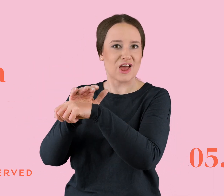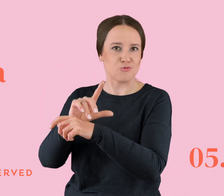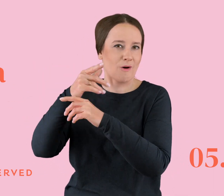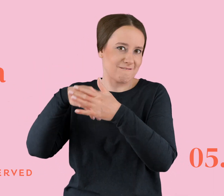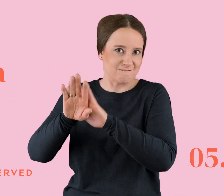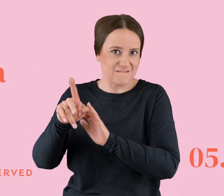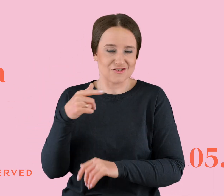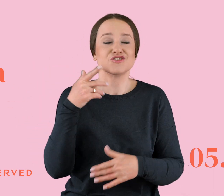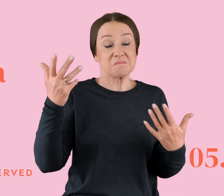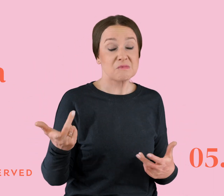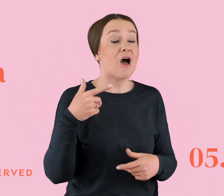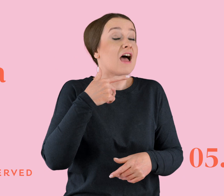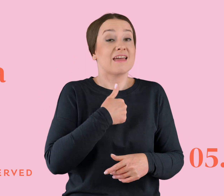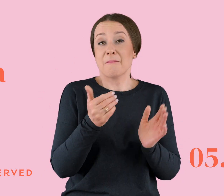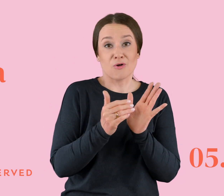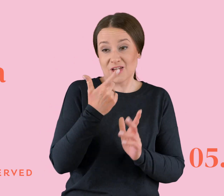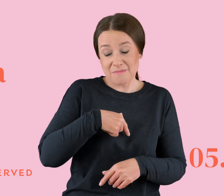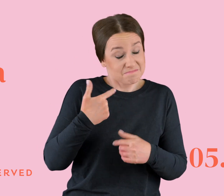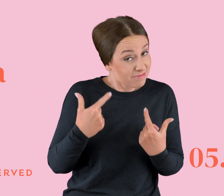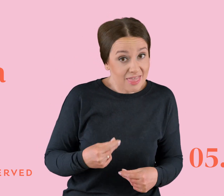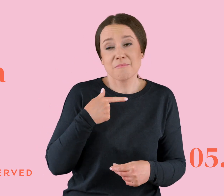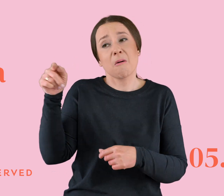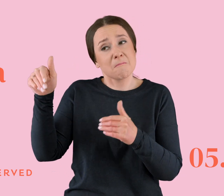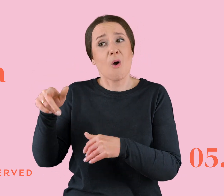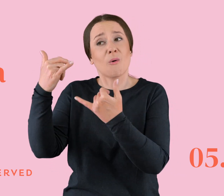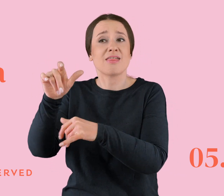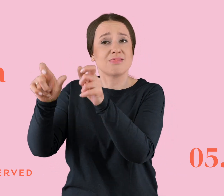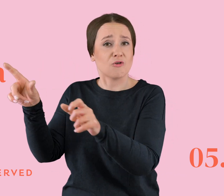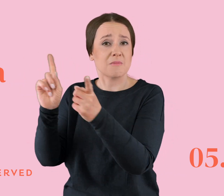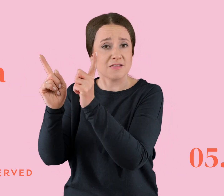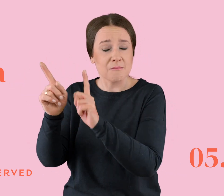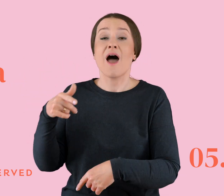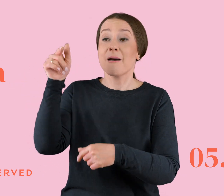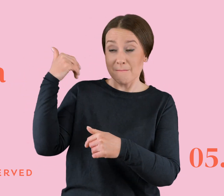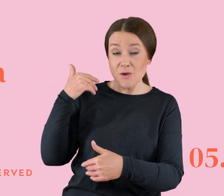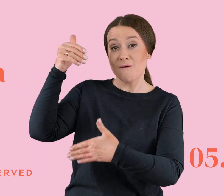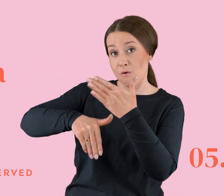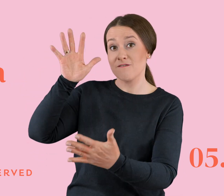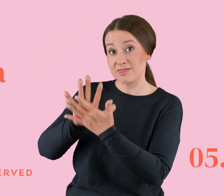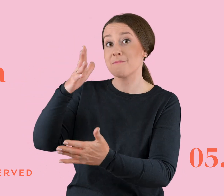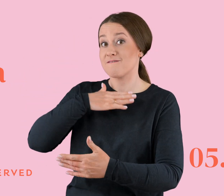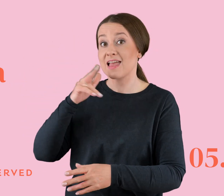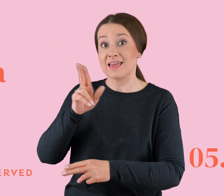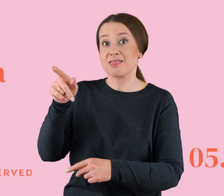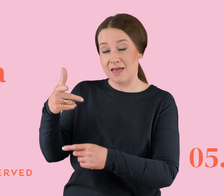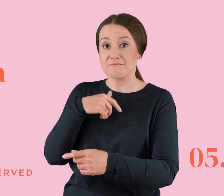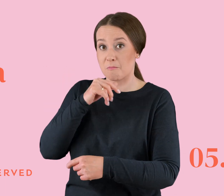mogła spędzać czas z kimś innym. Oczywiście była wychowywana przez wielki, jednak kiedy próbowałem coś na to poradzić i jej pomóc, zawsze spotykałem się z